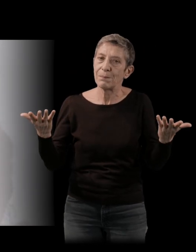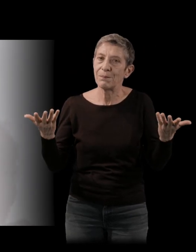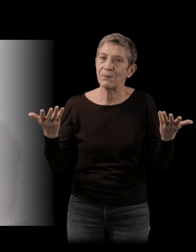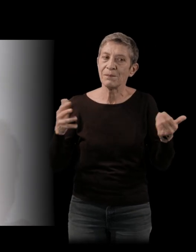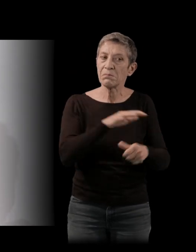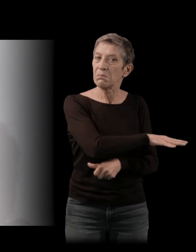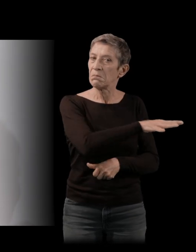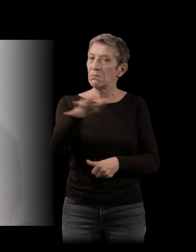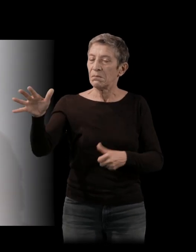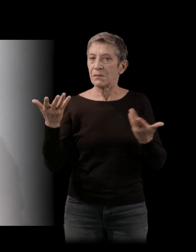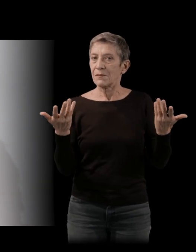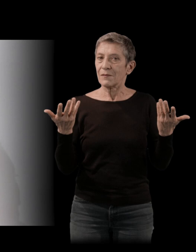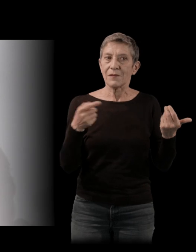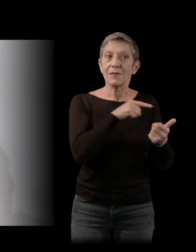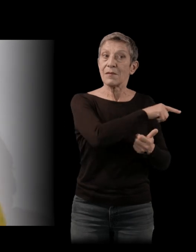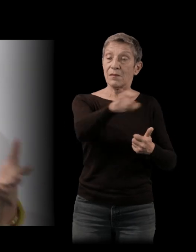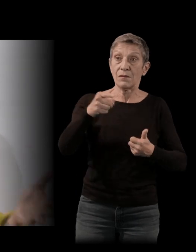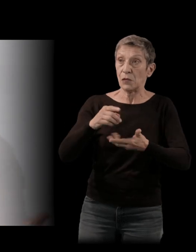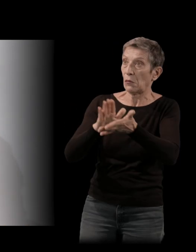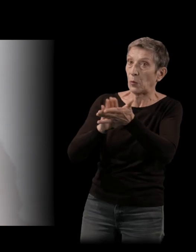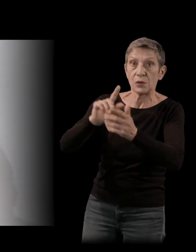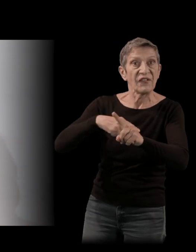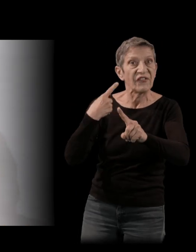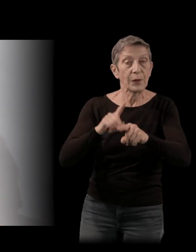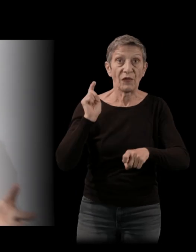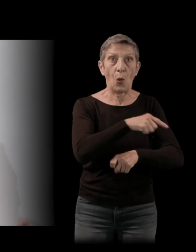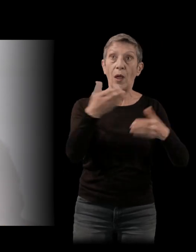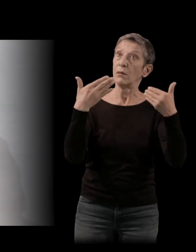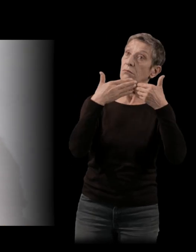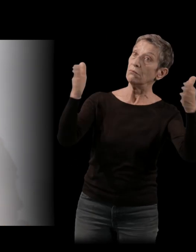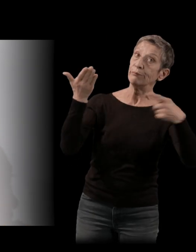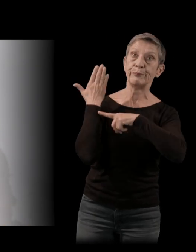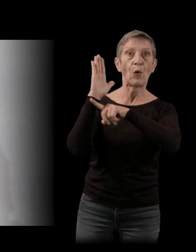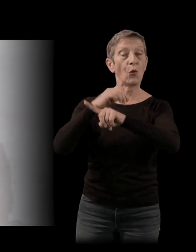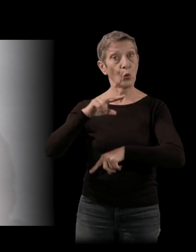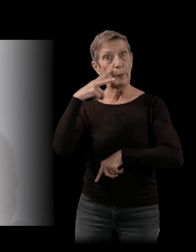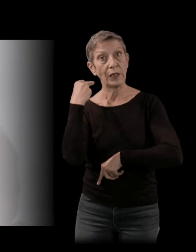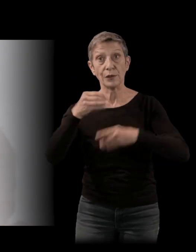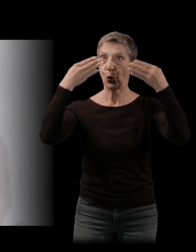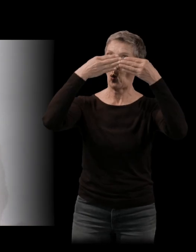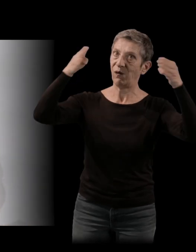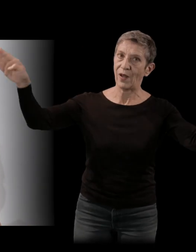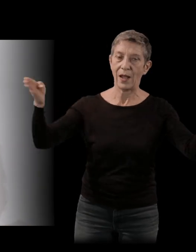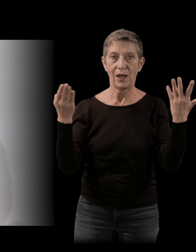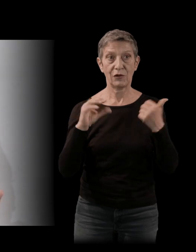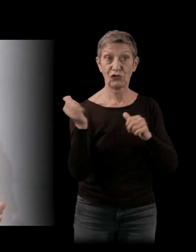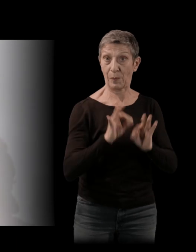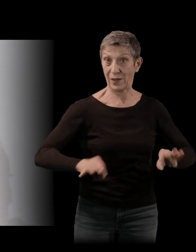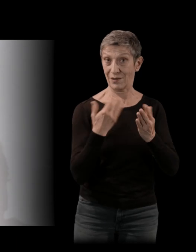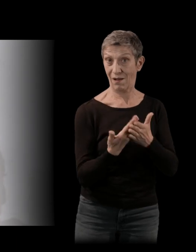montre, en couronnant ce film, combien on est les plus ouverts, les plus humanistes, parce que, et la France et les États-Unis se faisaient